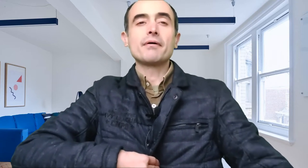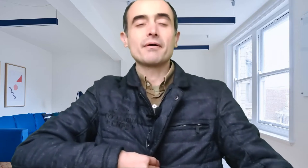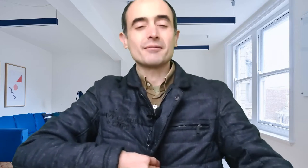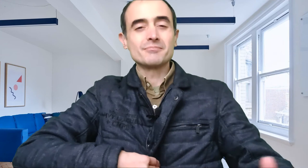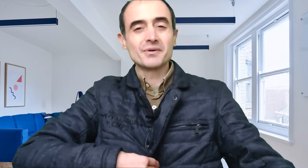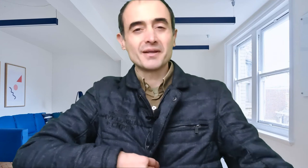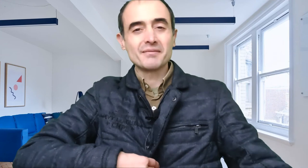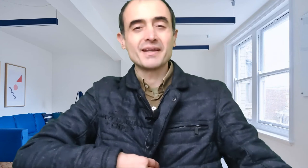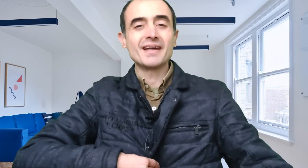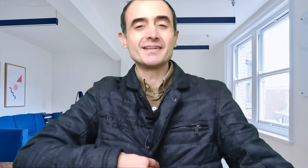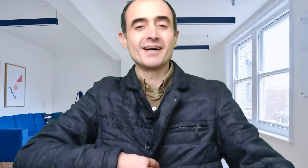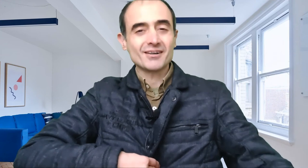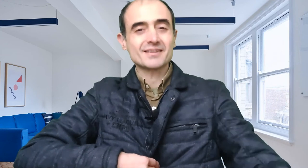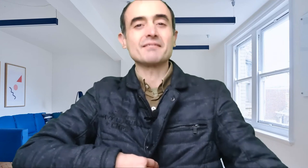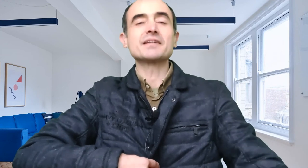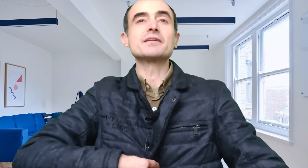muy bien otra vez